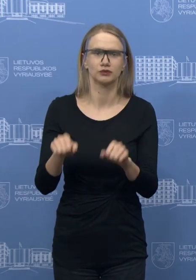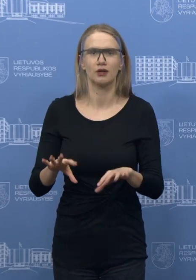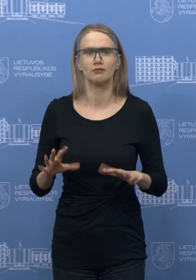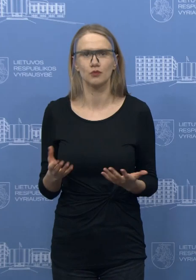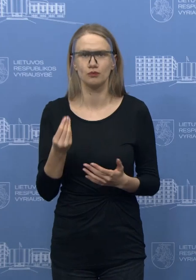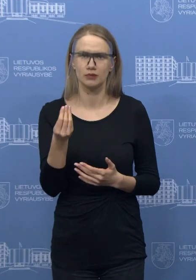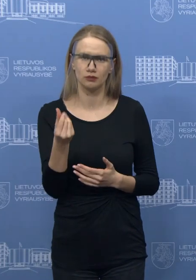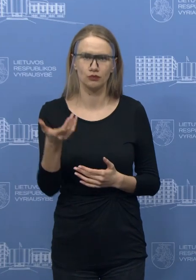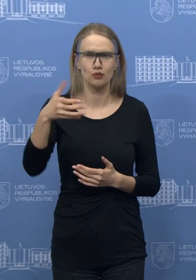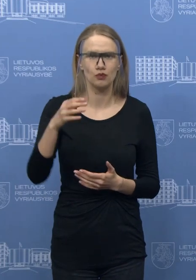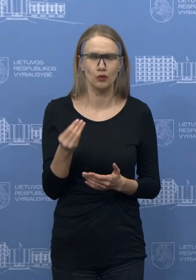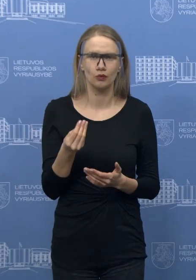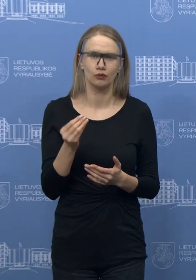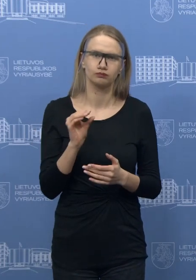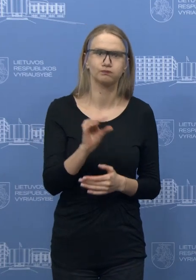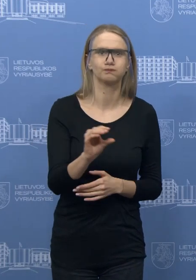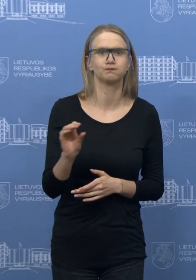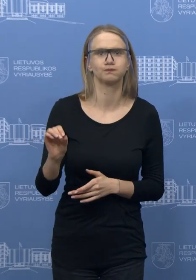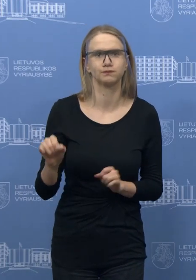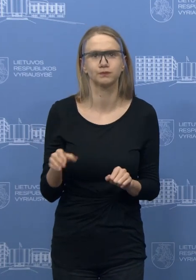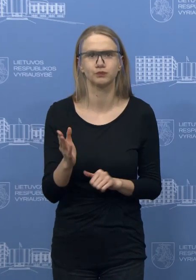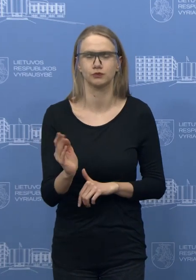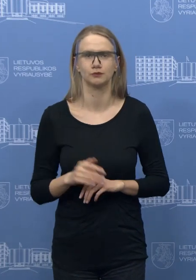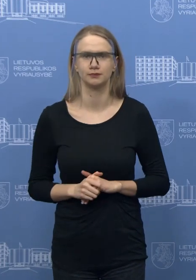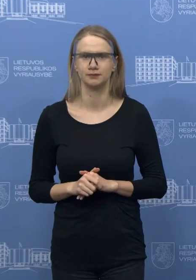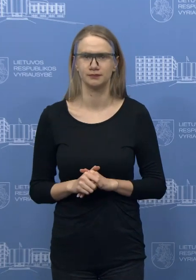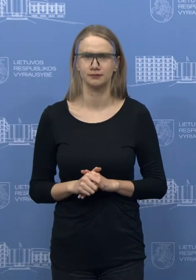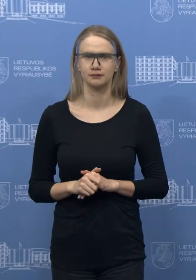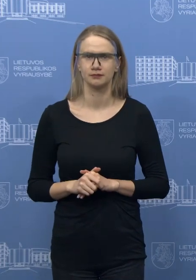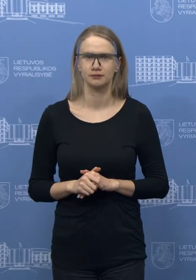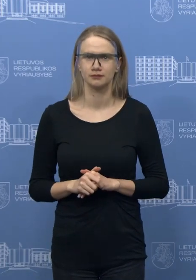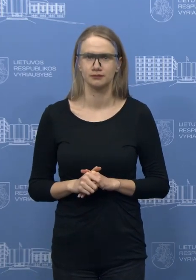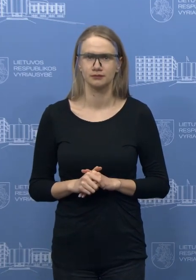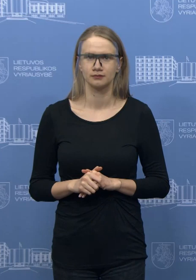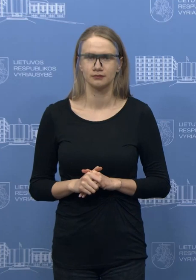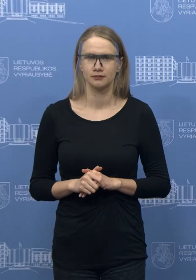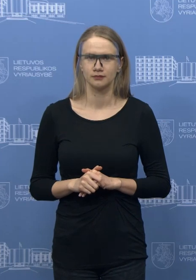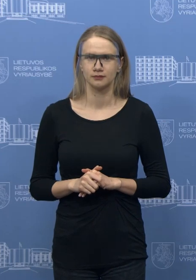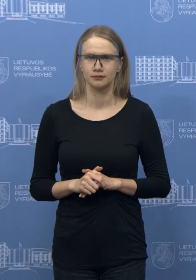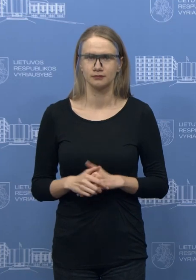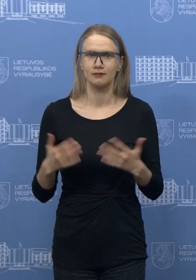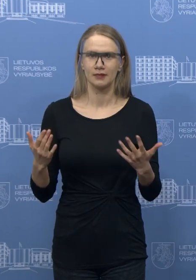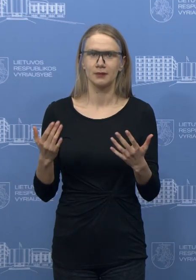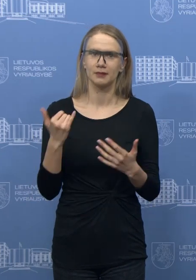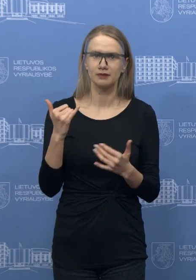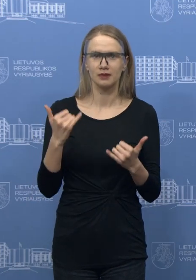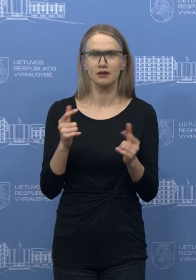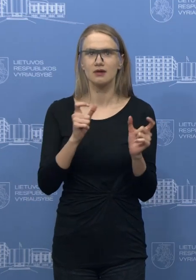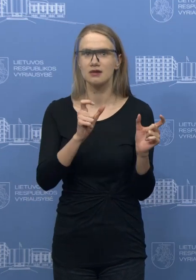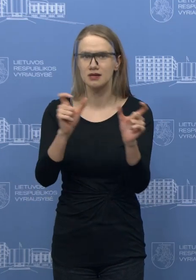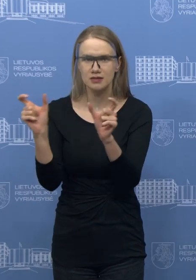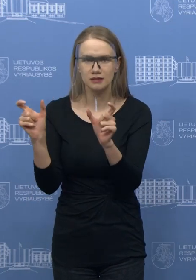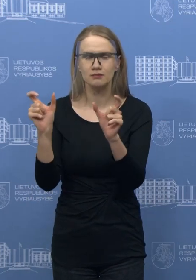bandyti tam tikrų, galbūt karantininiu režimu